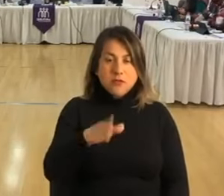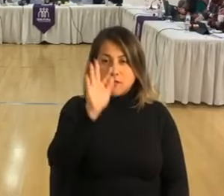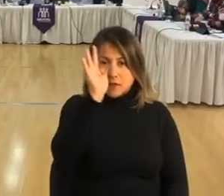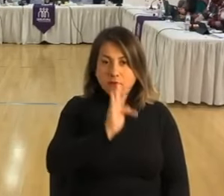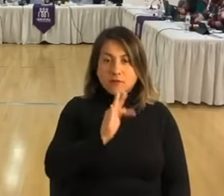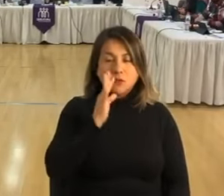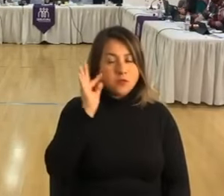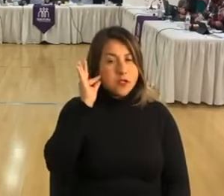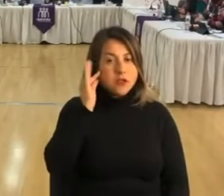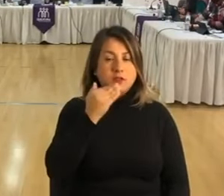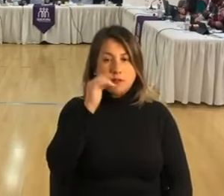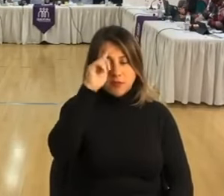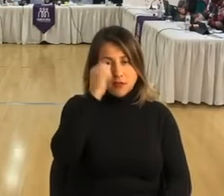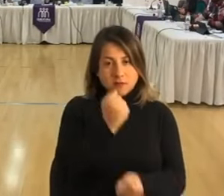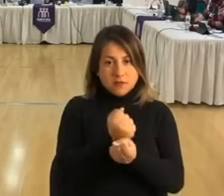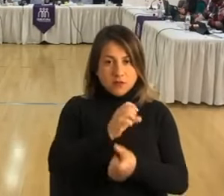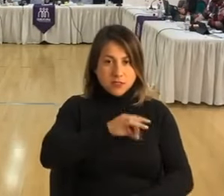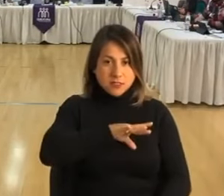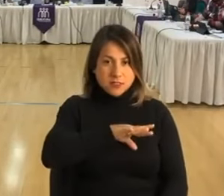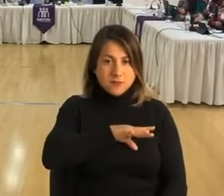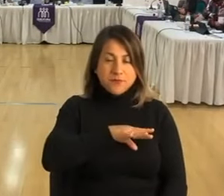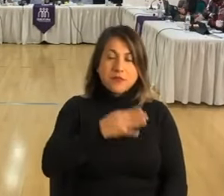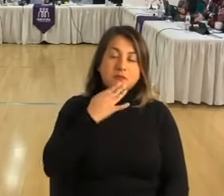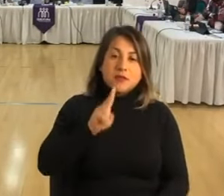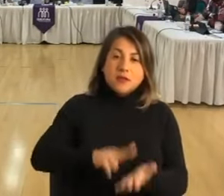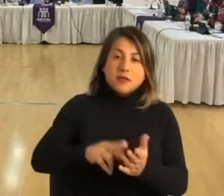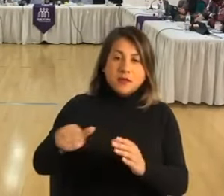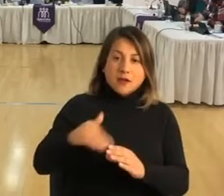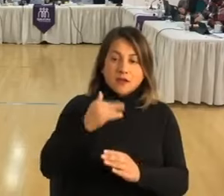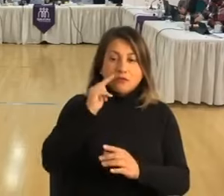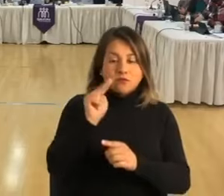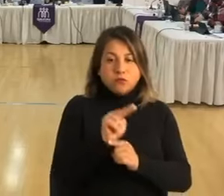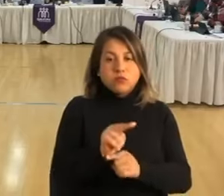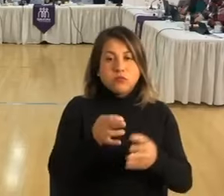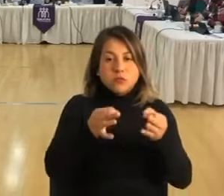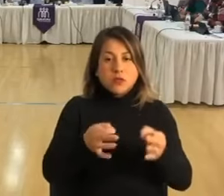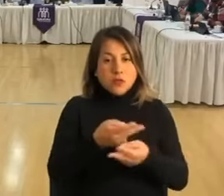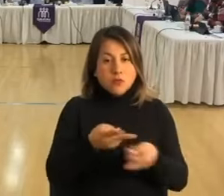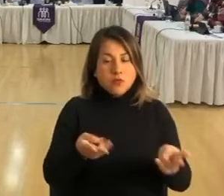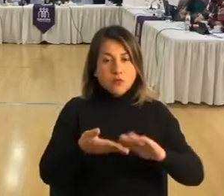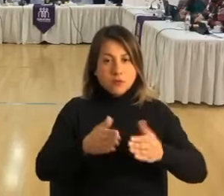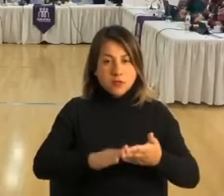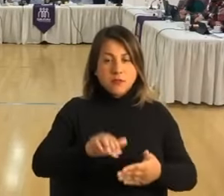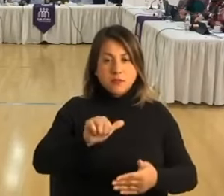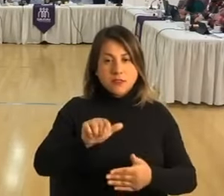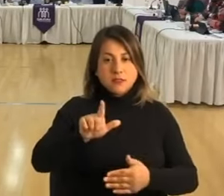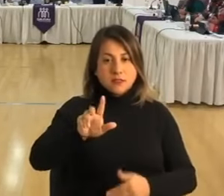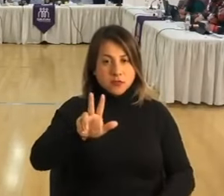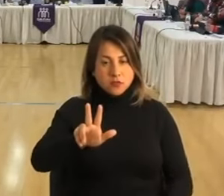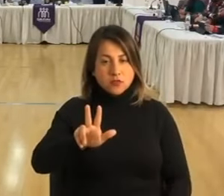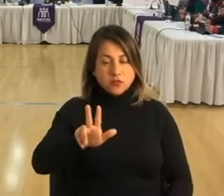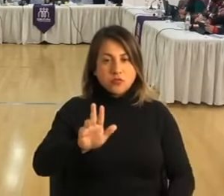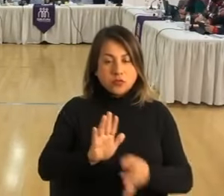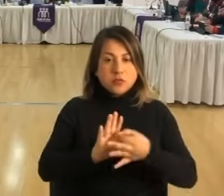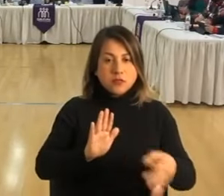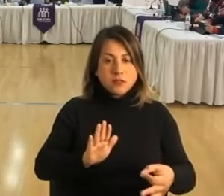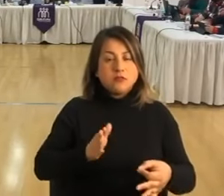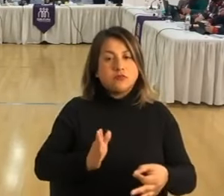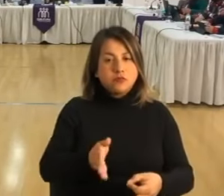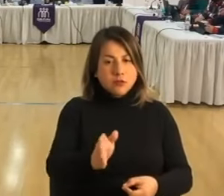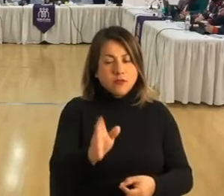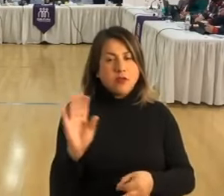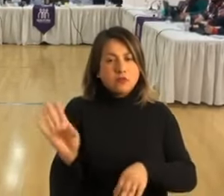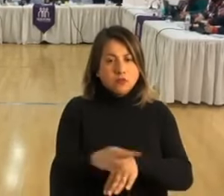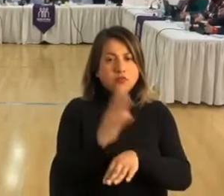funcionarios y carabineros de Chile. Un oficio de la dirección de seguridad pública y comunitaria número 6.7.8, indica que se mantienen